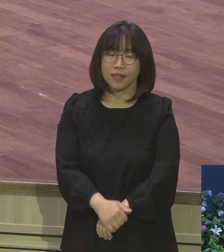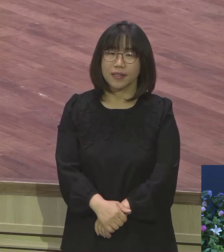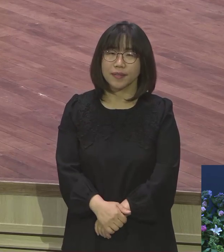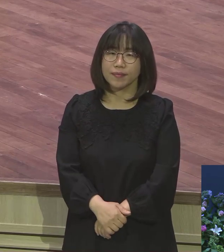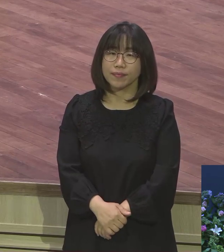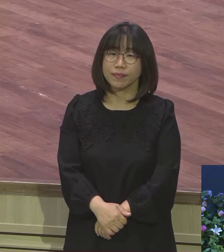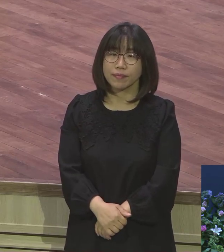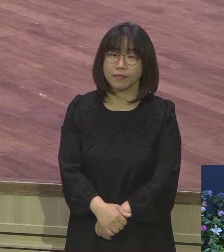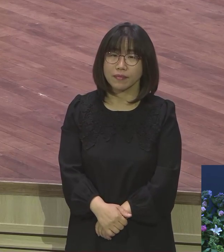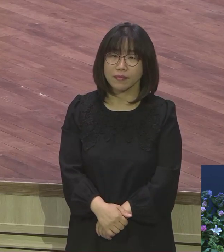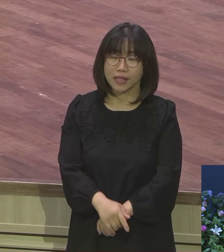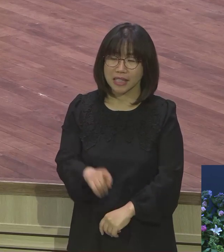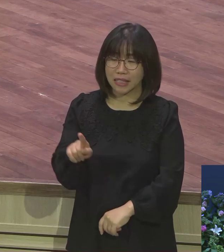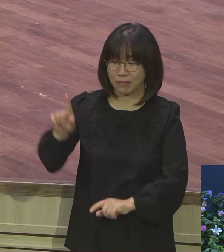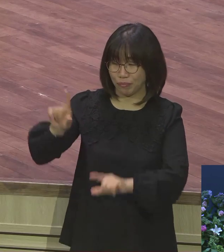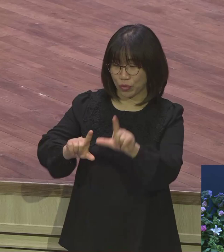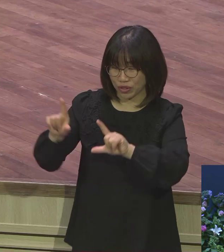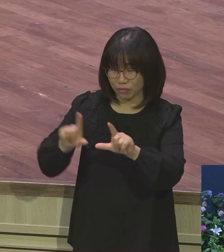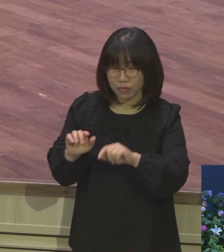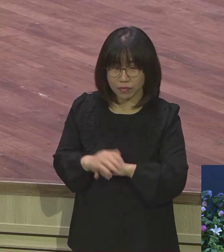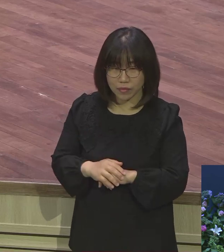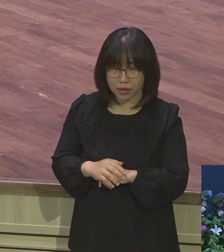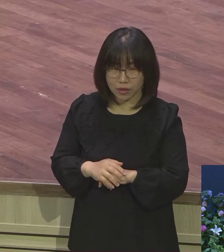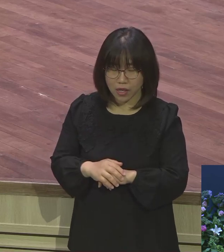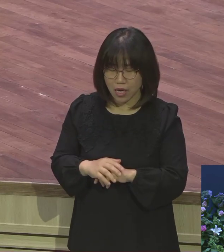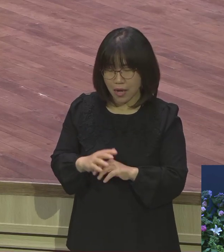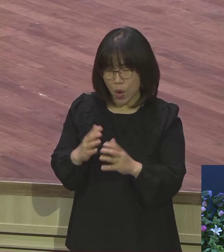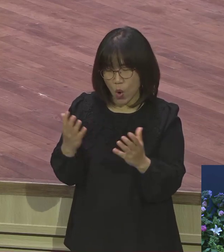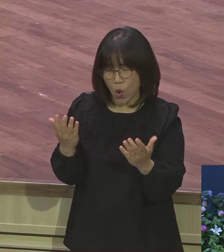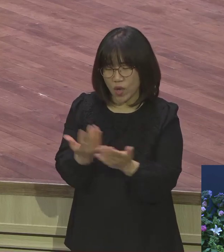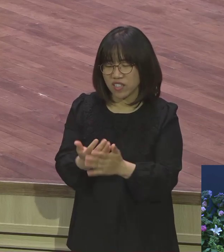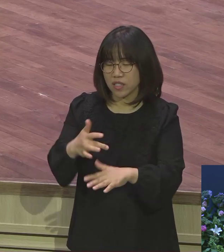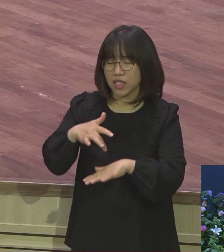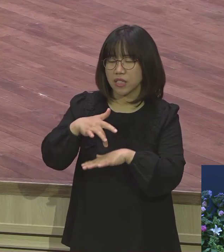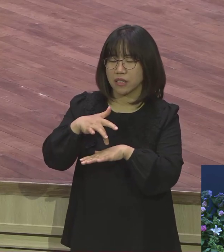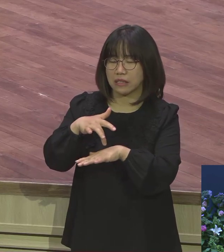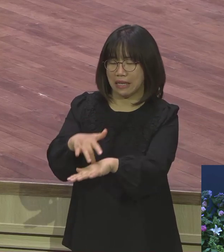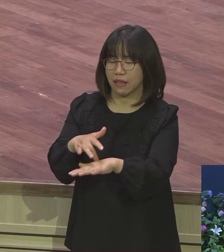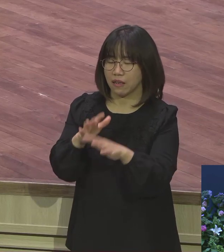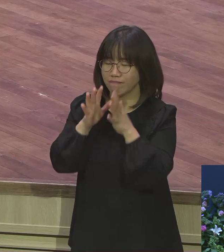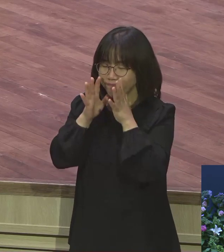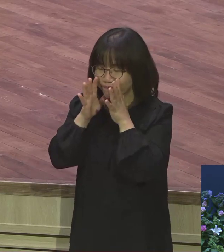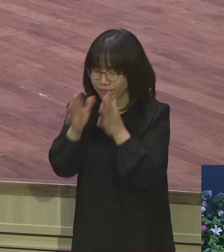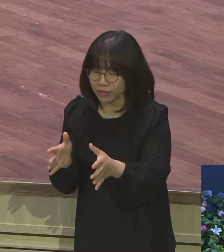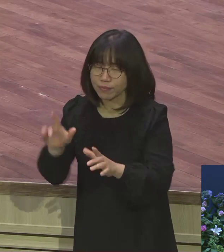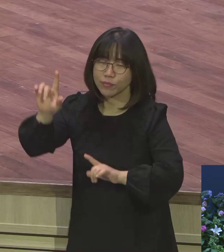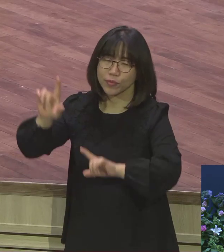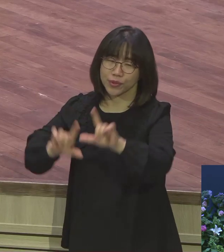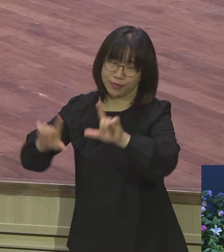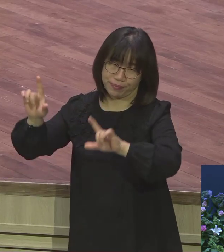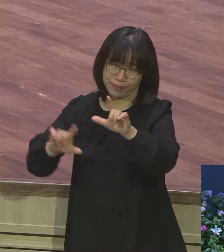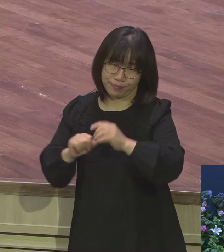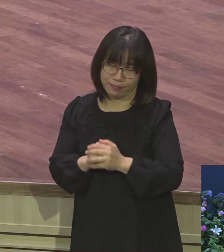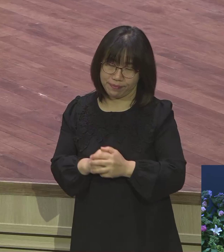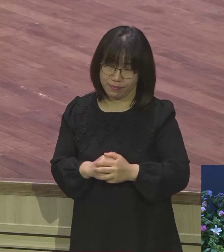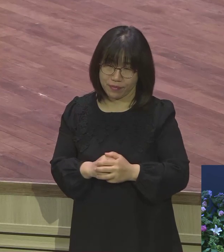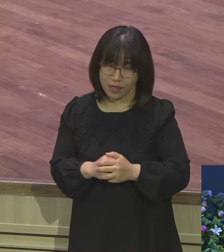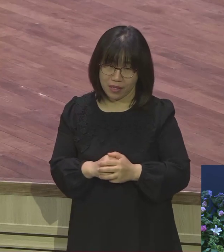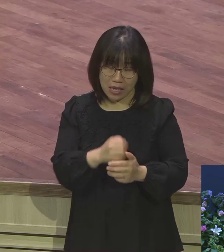이걸 뭐라 그러냐. 철저하게 사단에게 당했다. 하나님이 구원을 얻을 사람 꼭 복음이 필요한